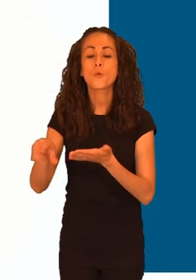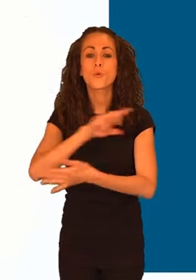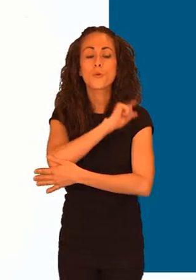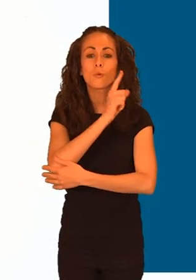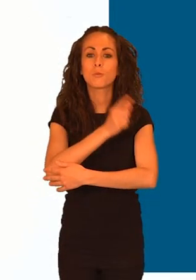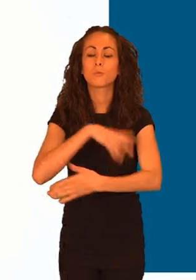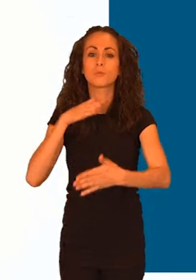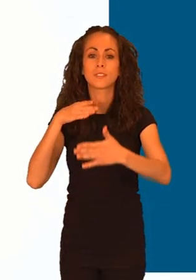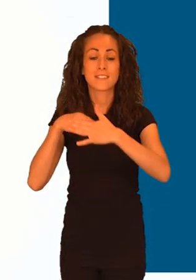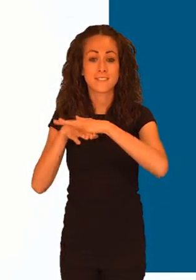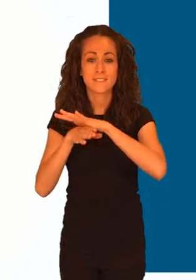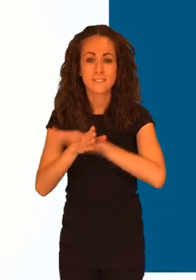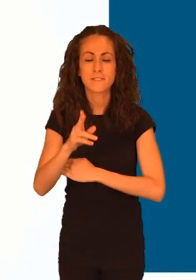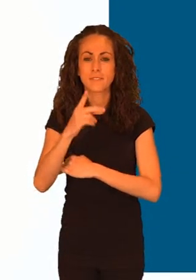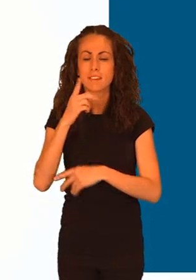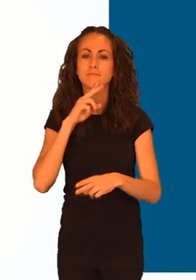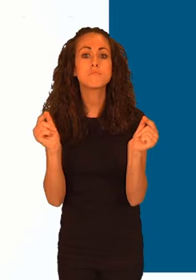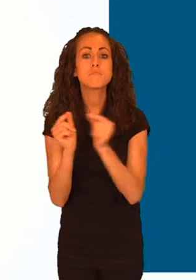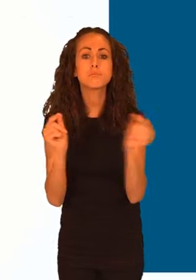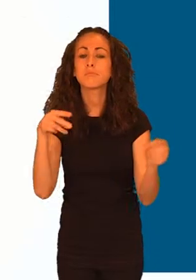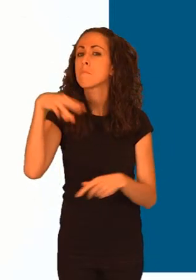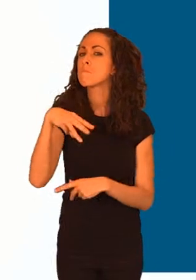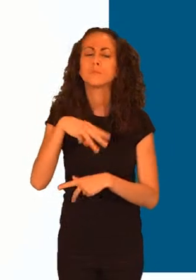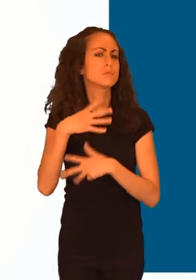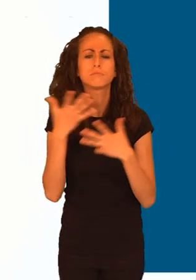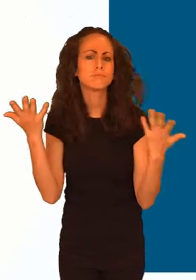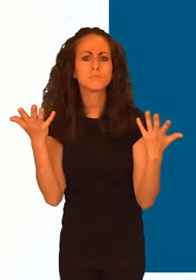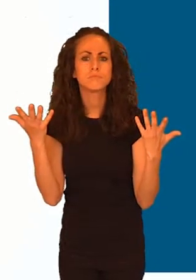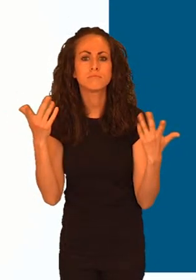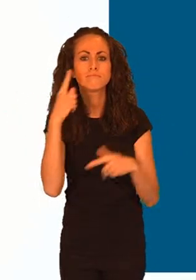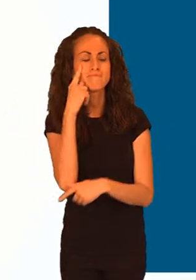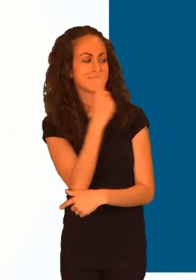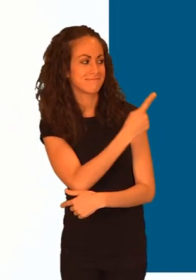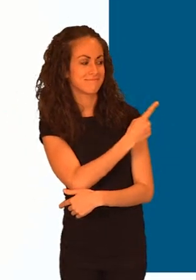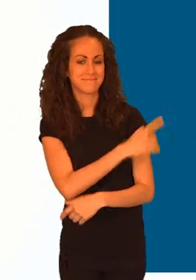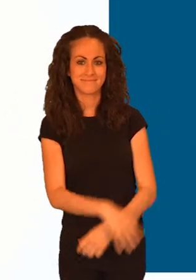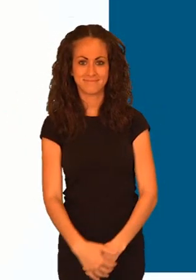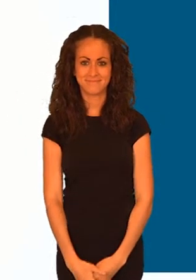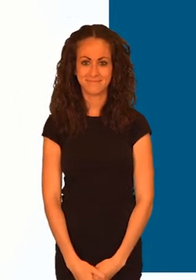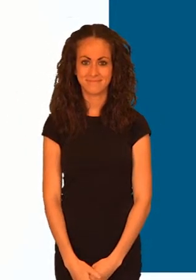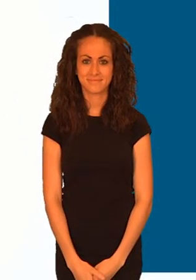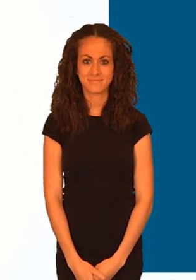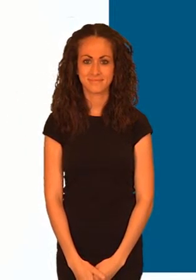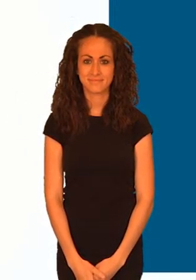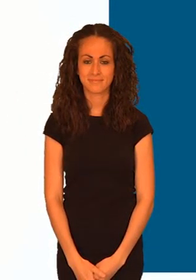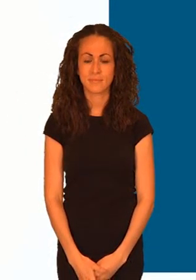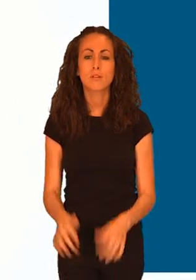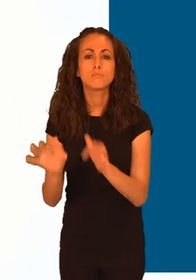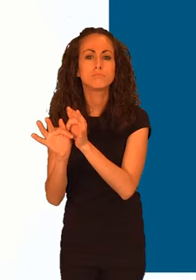Ruta accesible calle Pirita, calle Víctor Hugo. Se encuentra usted en la llegada en el Parque Virgen de las Cañas, calle Víctor Hugo. Esta